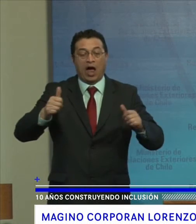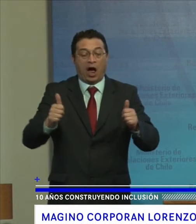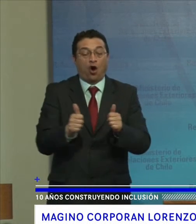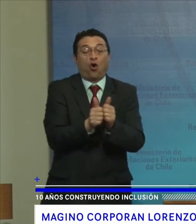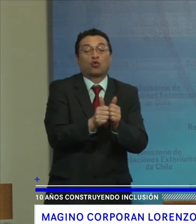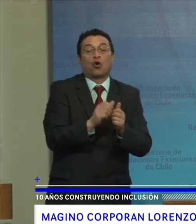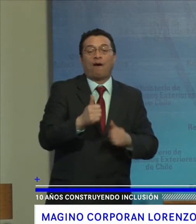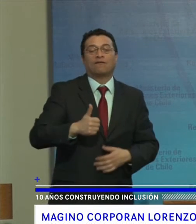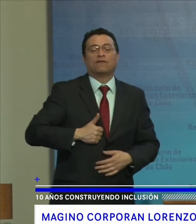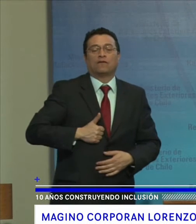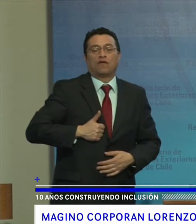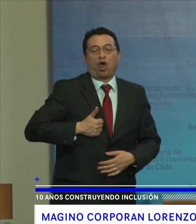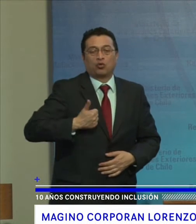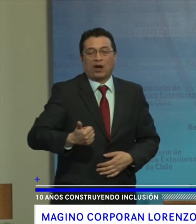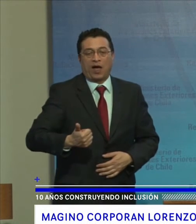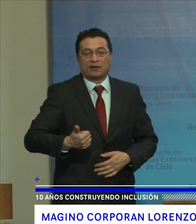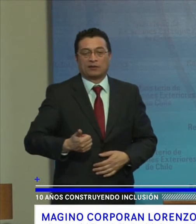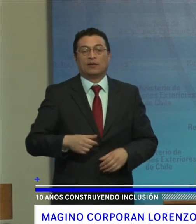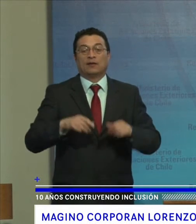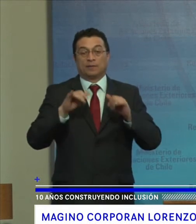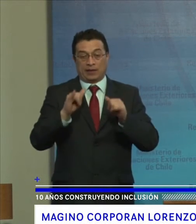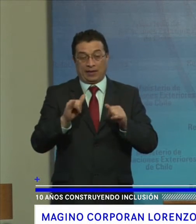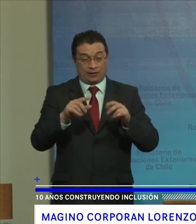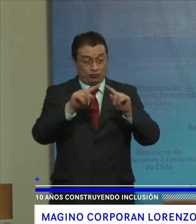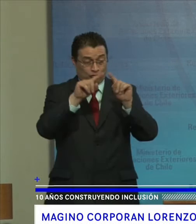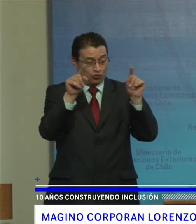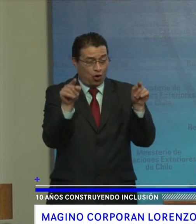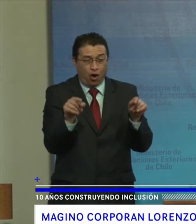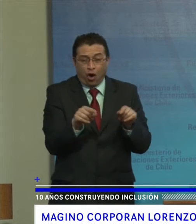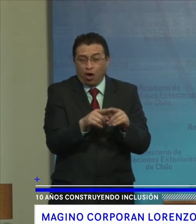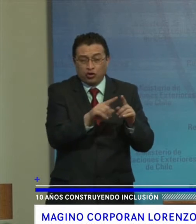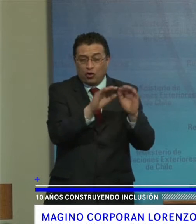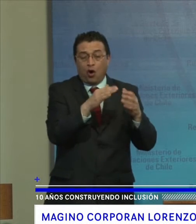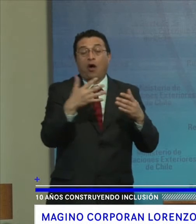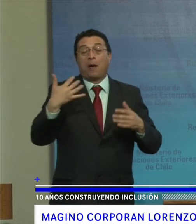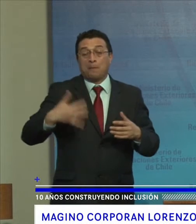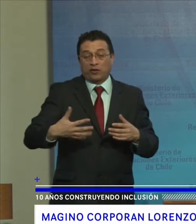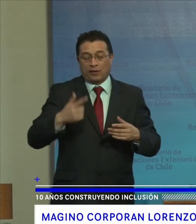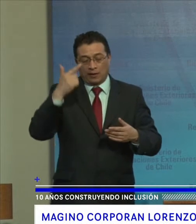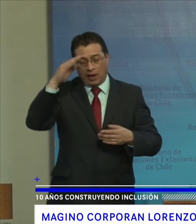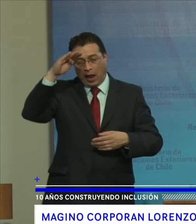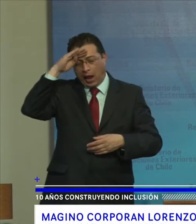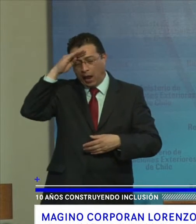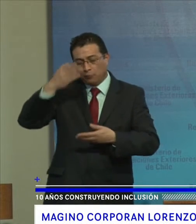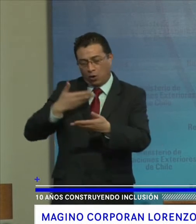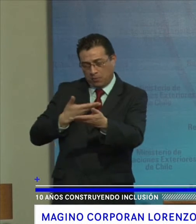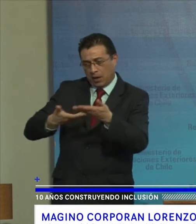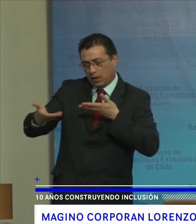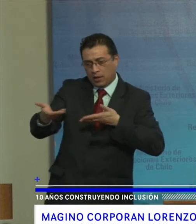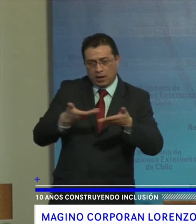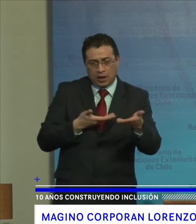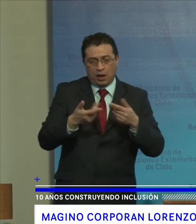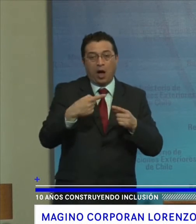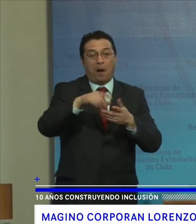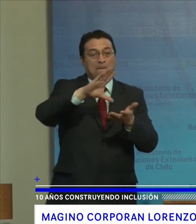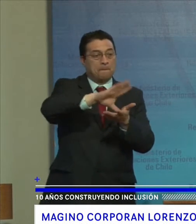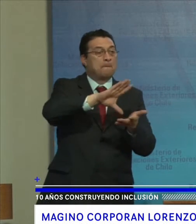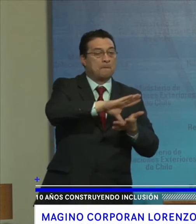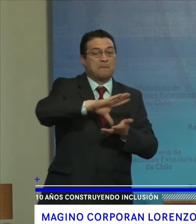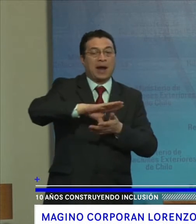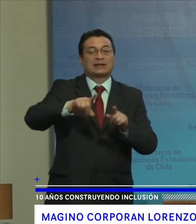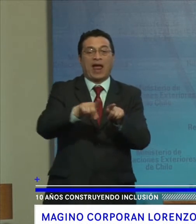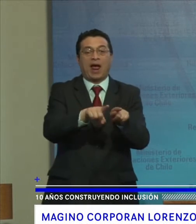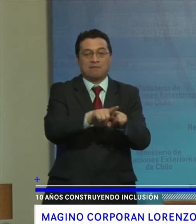voluntades En este marco Fundamental Es el intercambio De experiencias Exitosas Entre países Hermanos